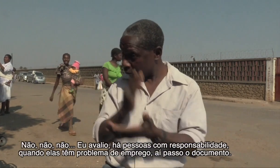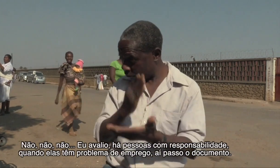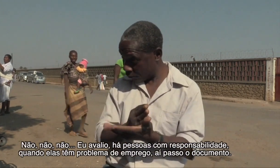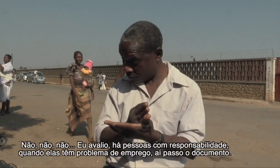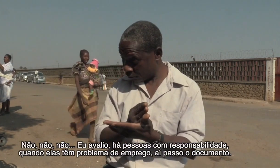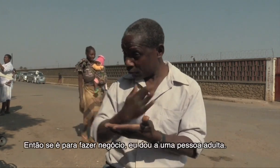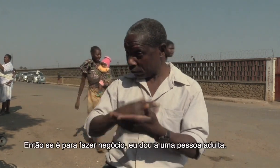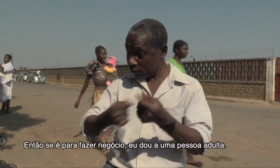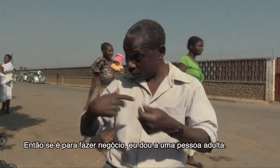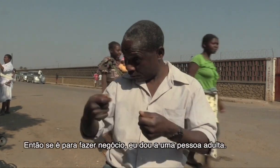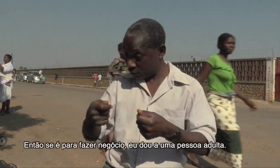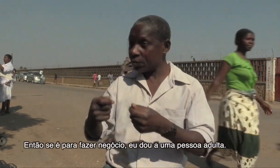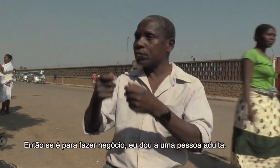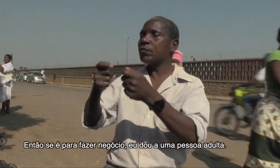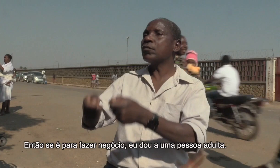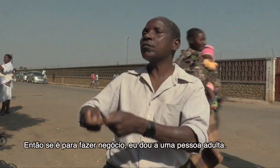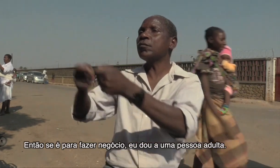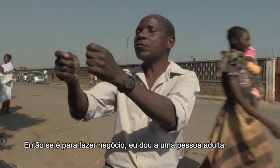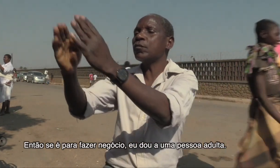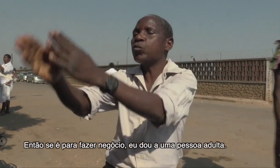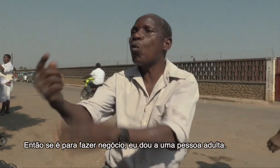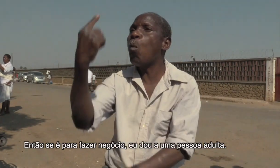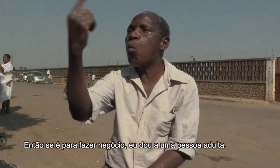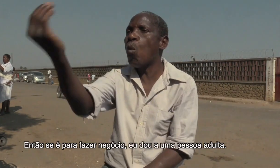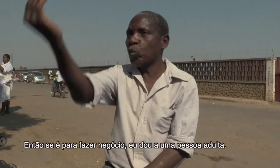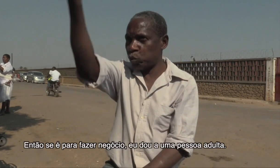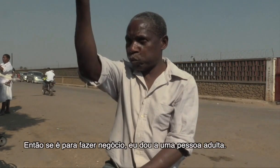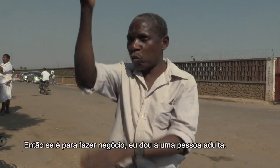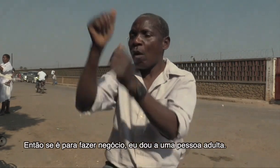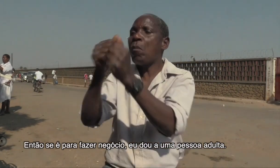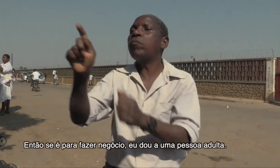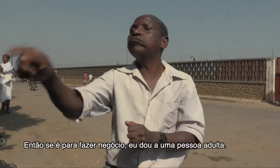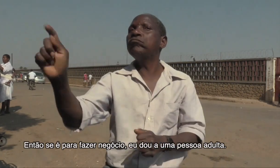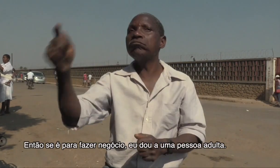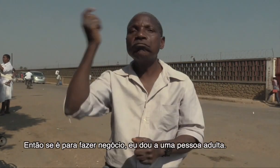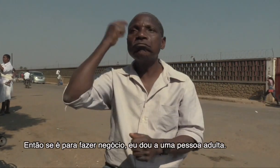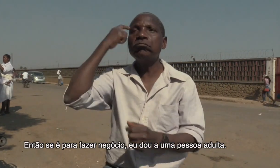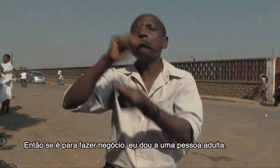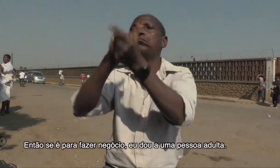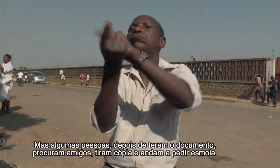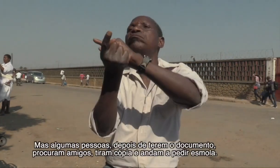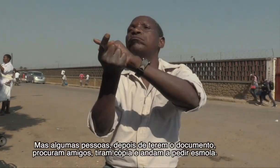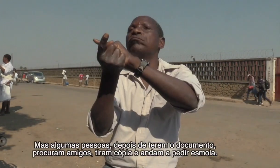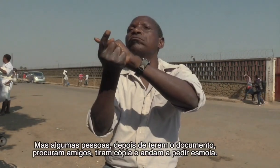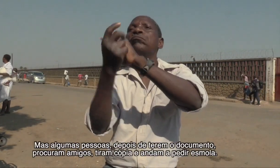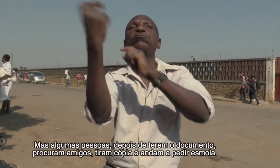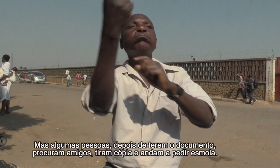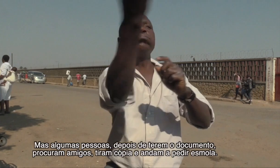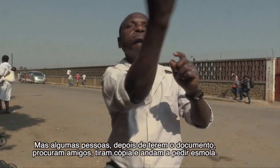trabalho. Quer fazer negócio de verdade? Então, se a pessoa quer fazer negócio, eu posso dar a uma pessoa adulta. Mas essa pessoa em algum momento